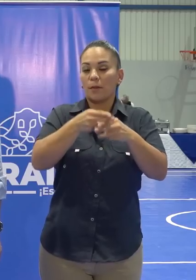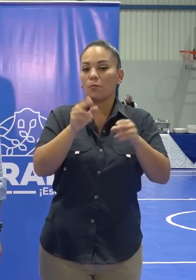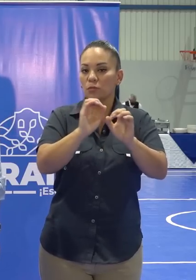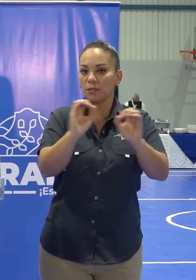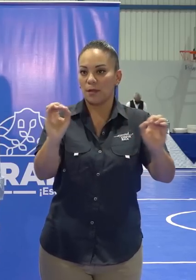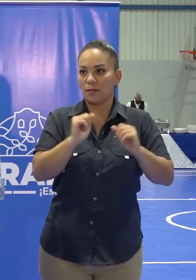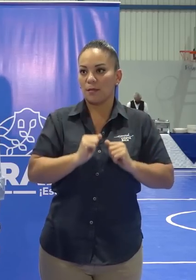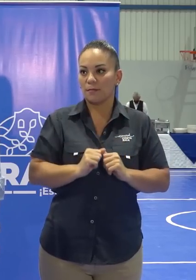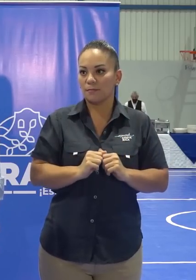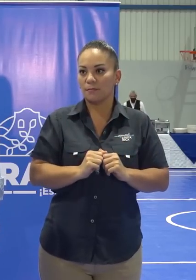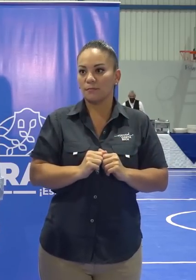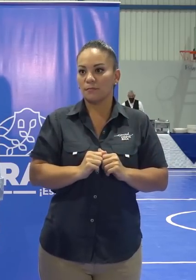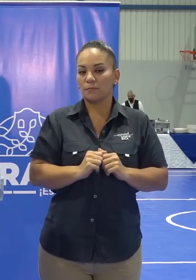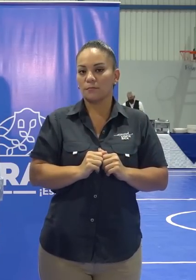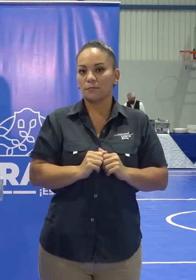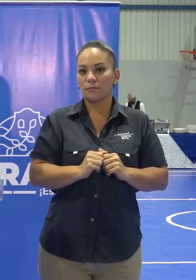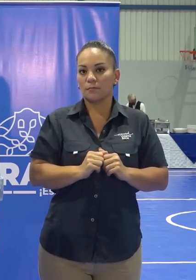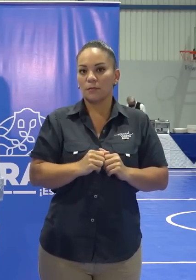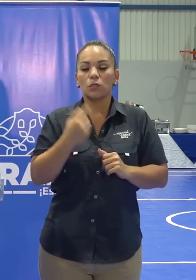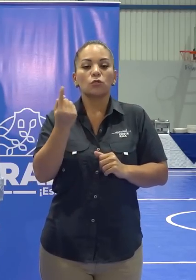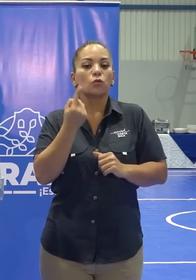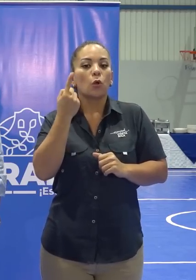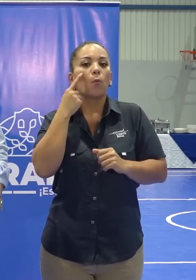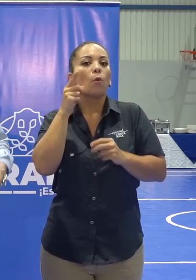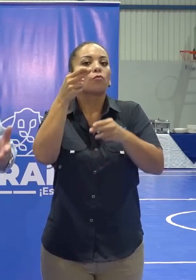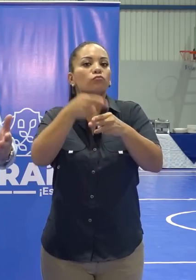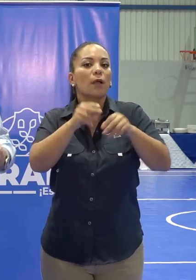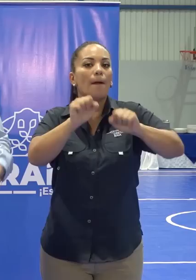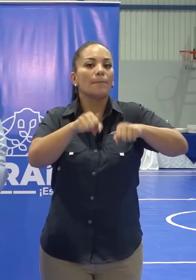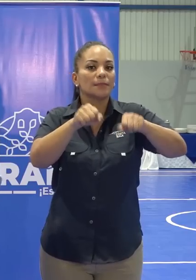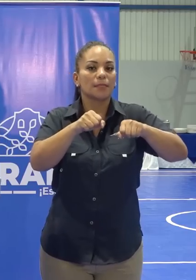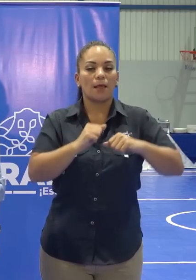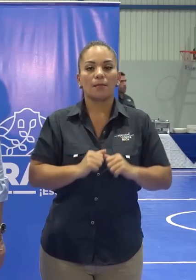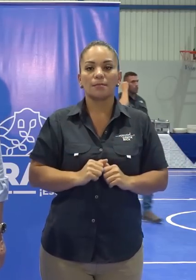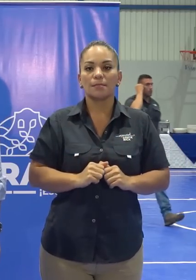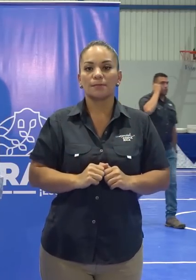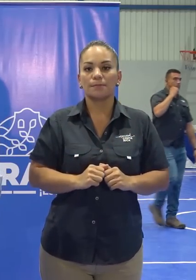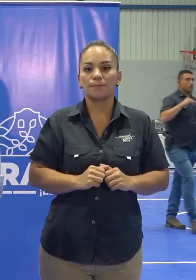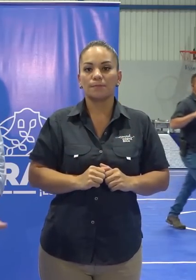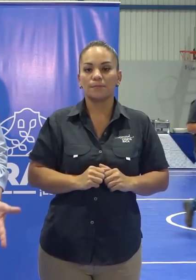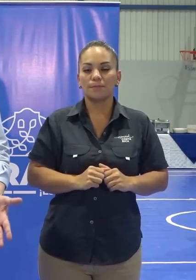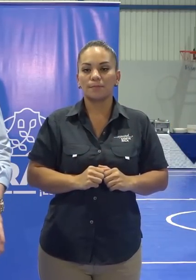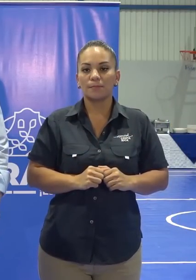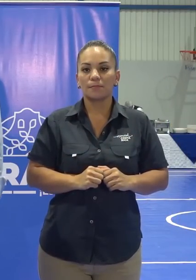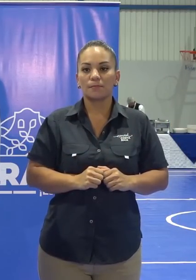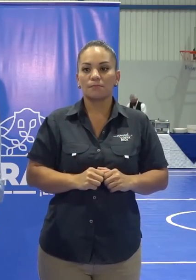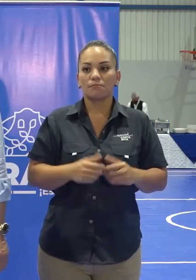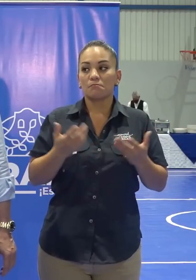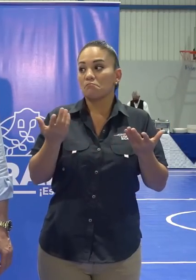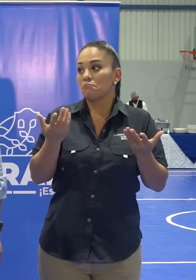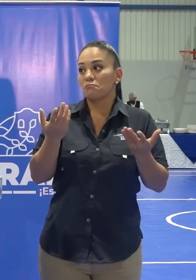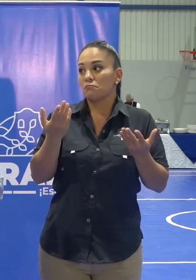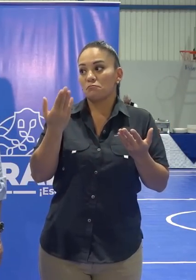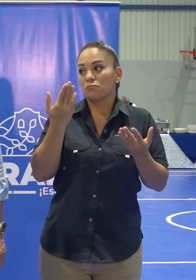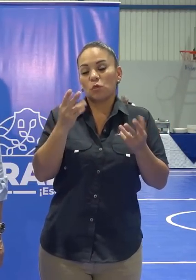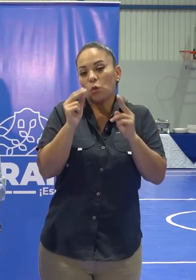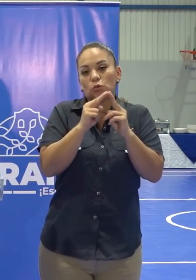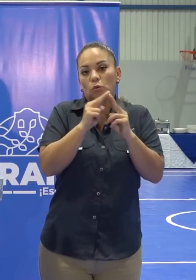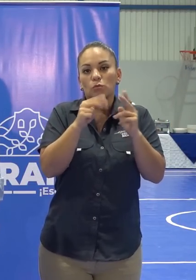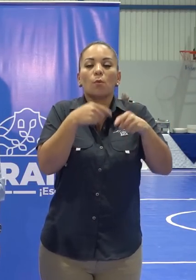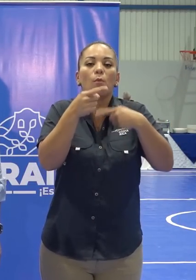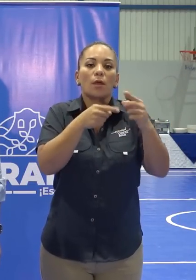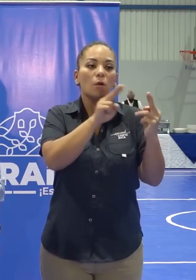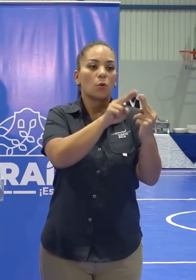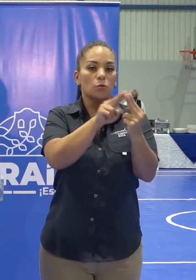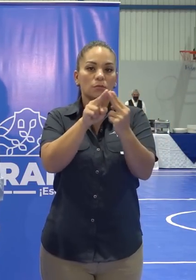más que por capacidades y no los conozco. Así es que los voy a